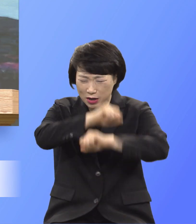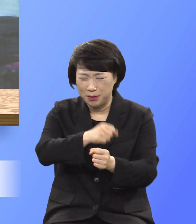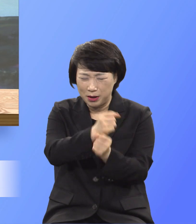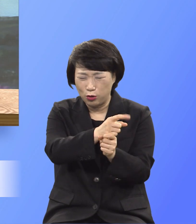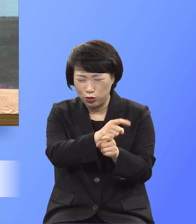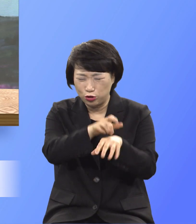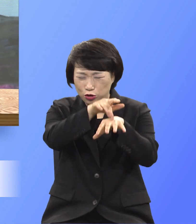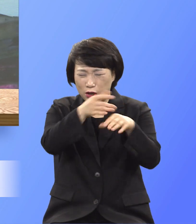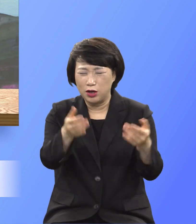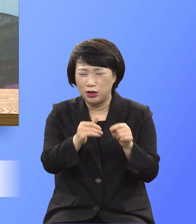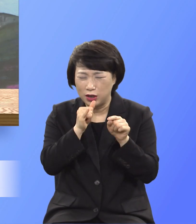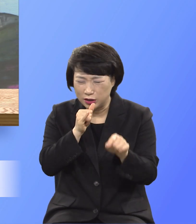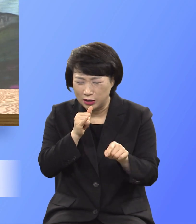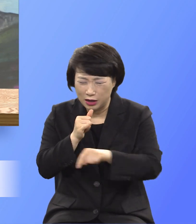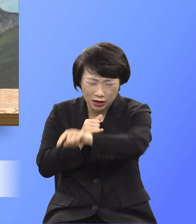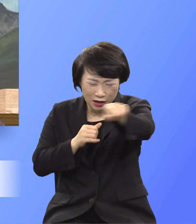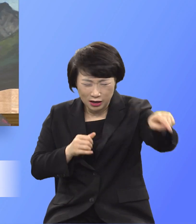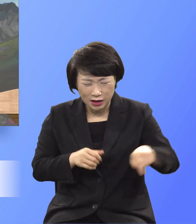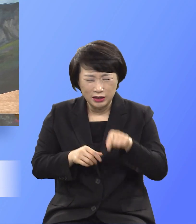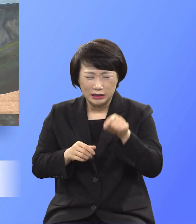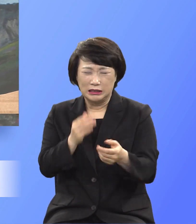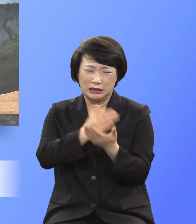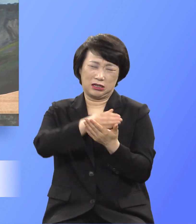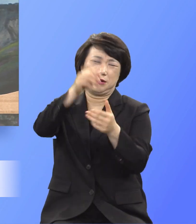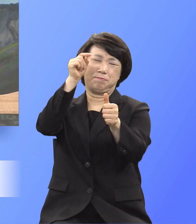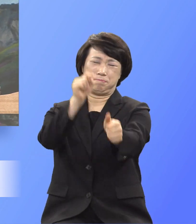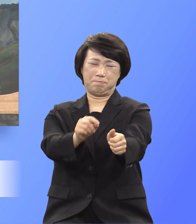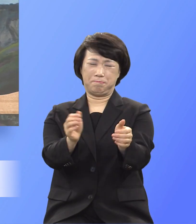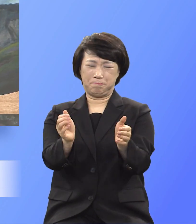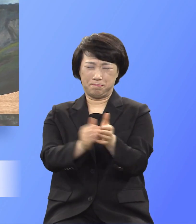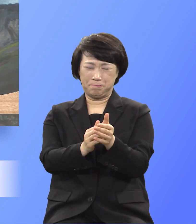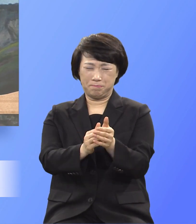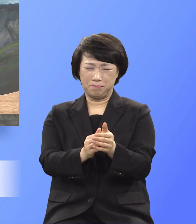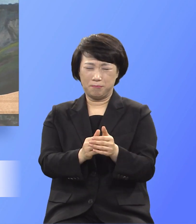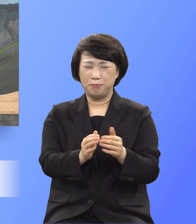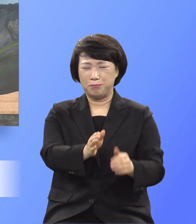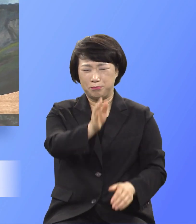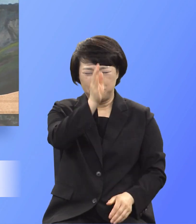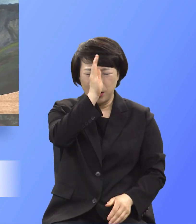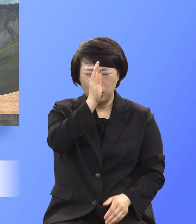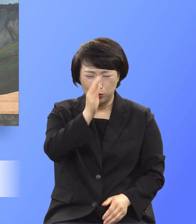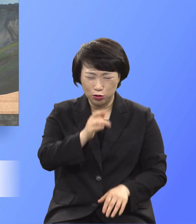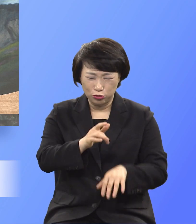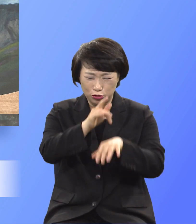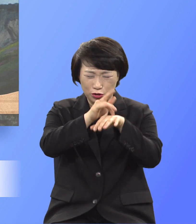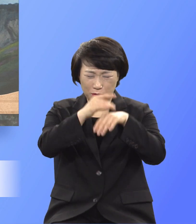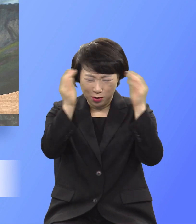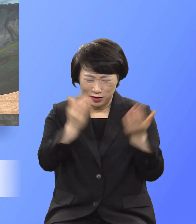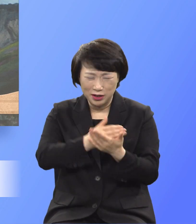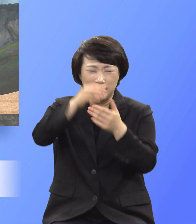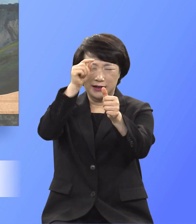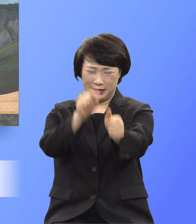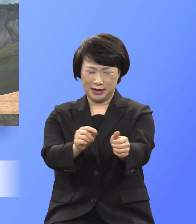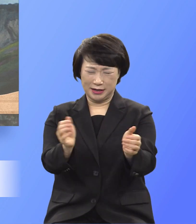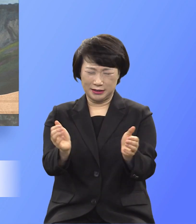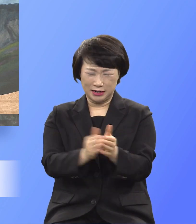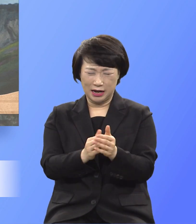역사여 너는 떠나갈지어다 질병도 귀신도 떠나가라 나처럼